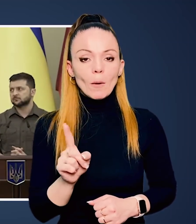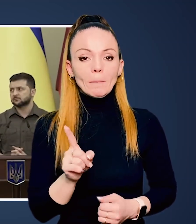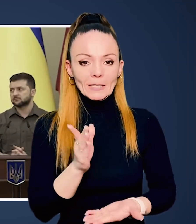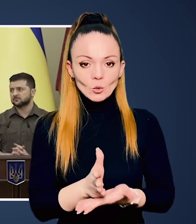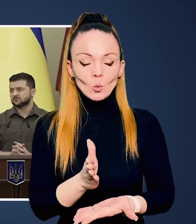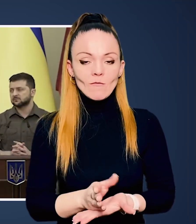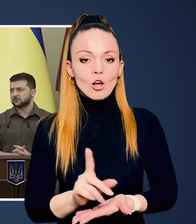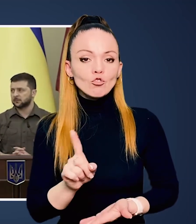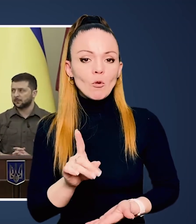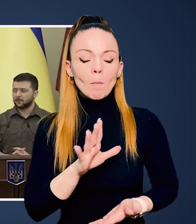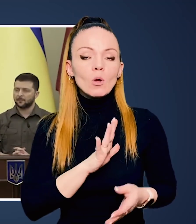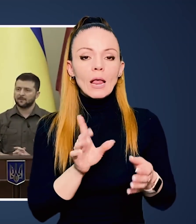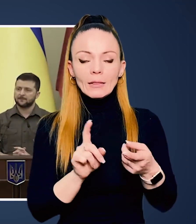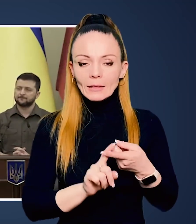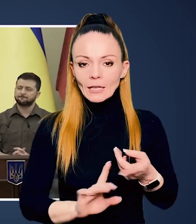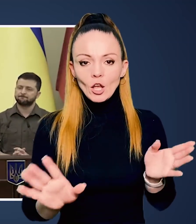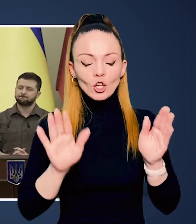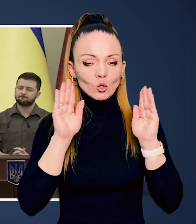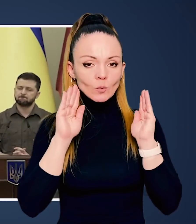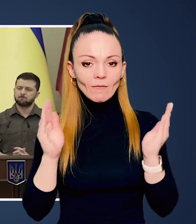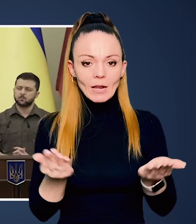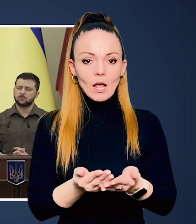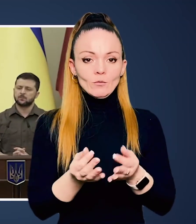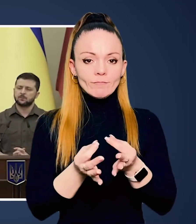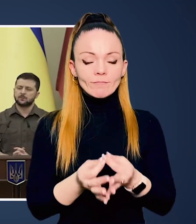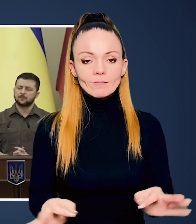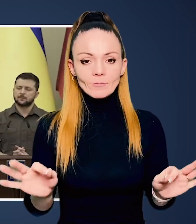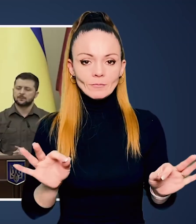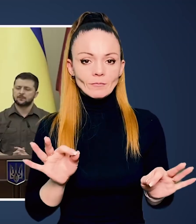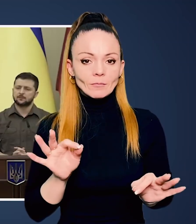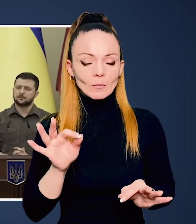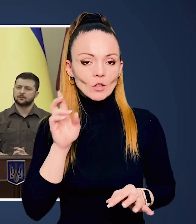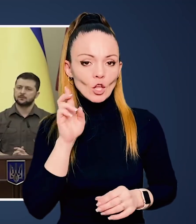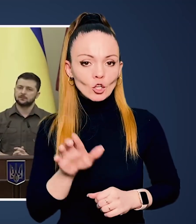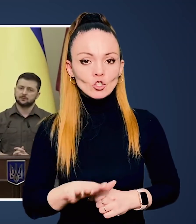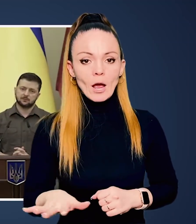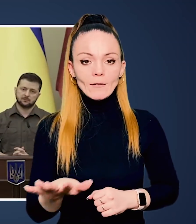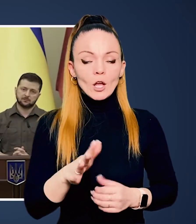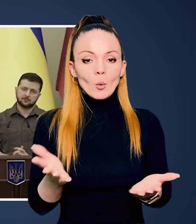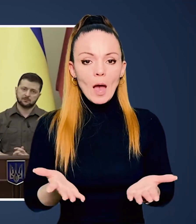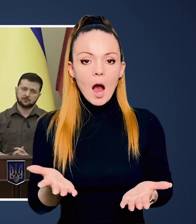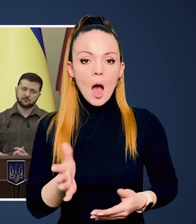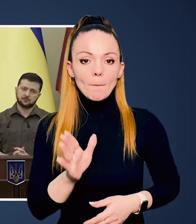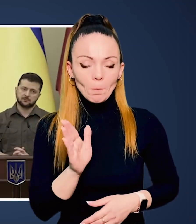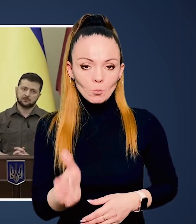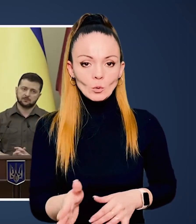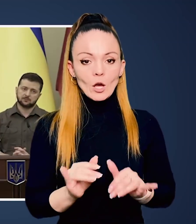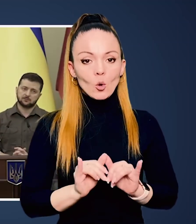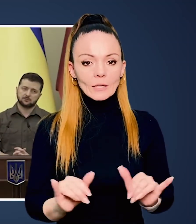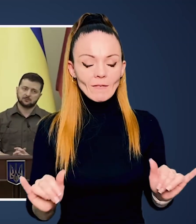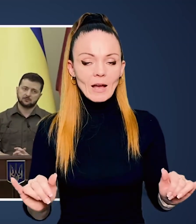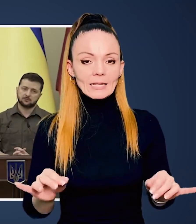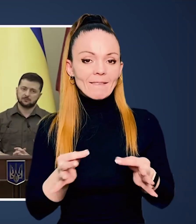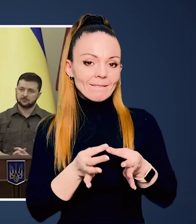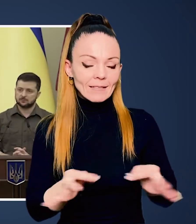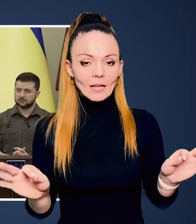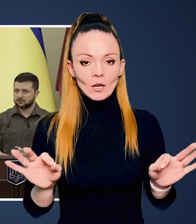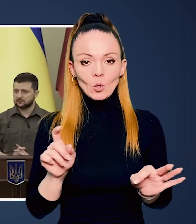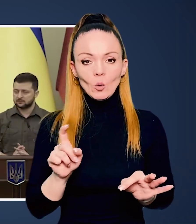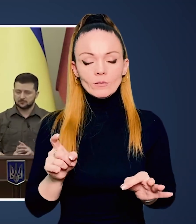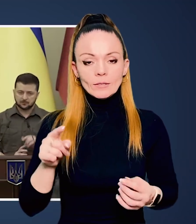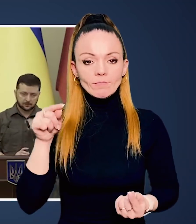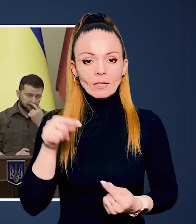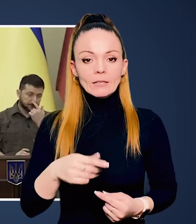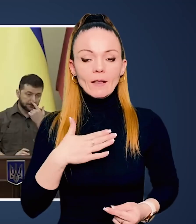Україна вистояла, щоб існувала, щоб була незалежною, суверенною, незалежною державою,